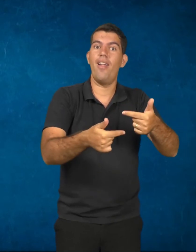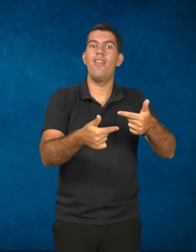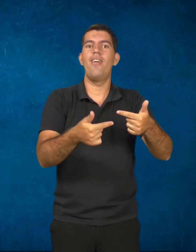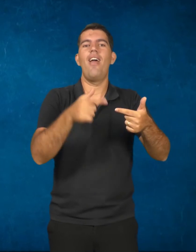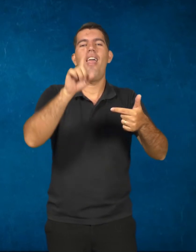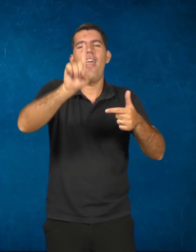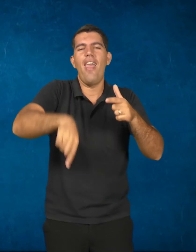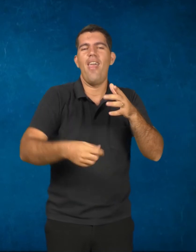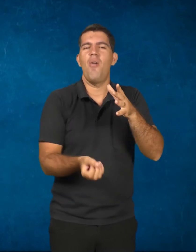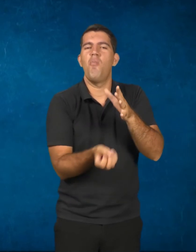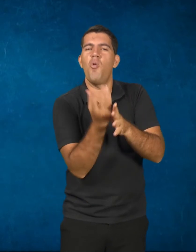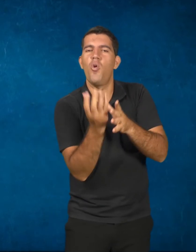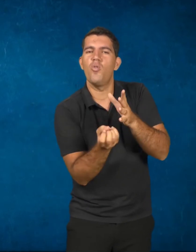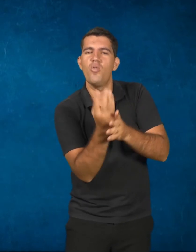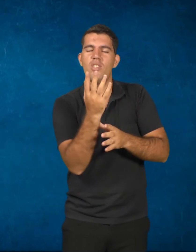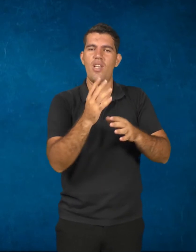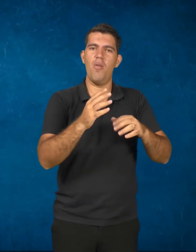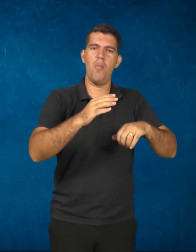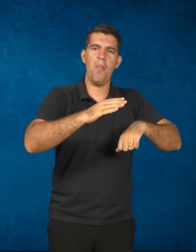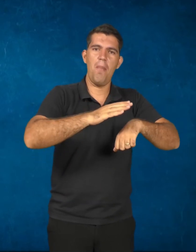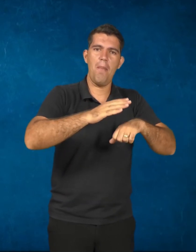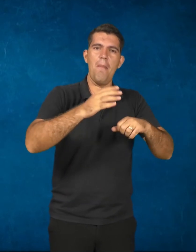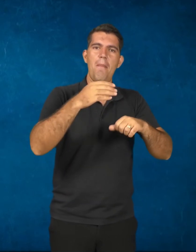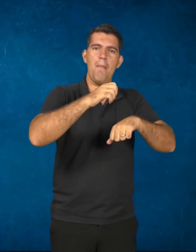numa produção material e intelectual.